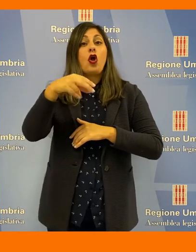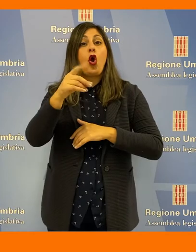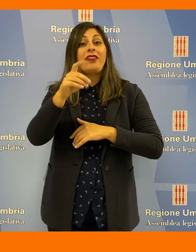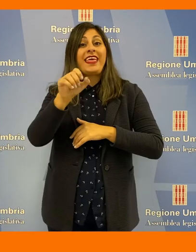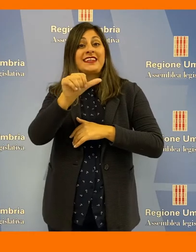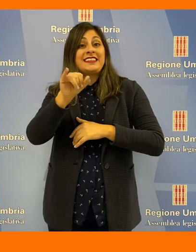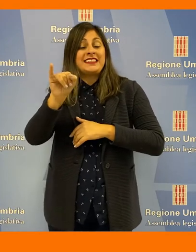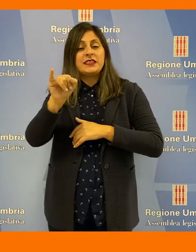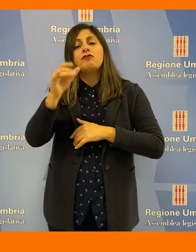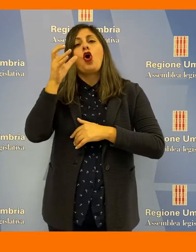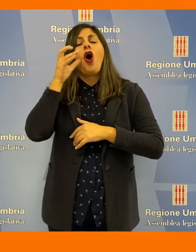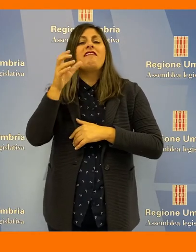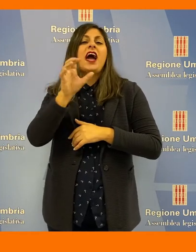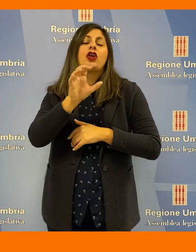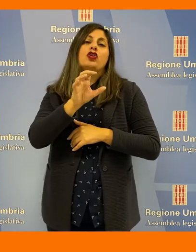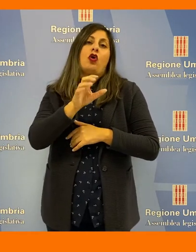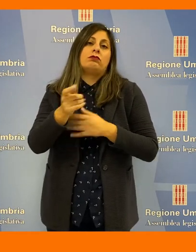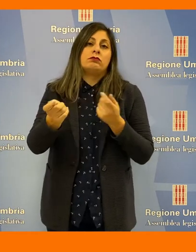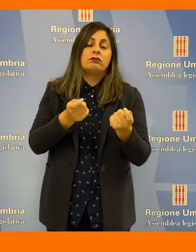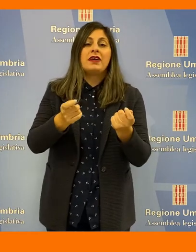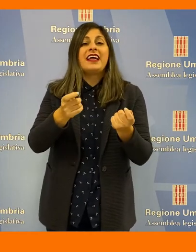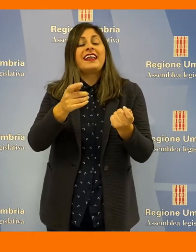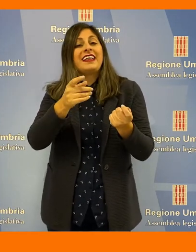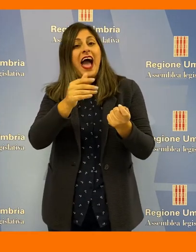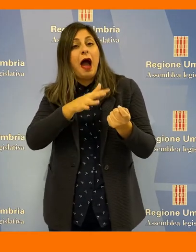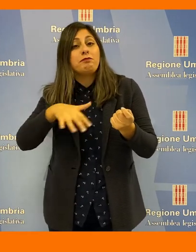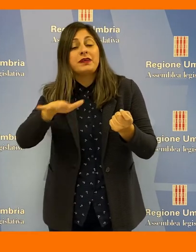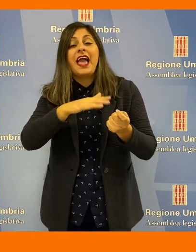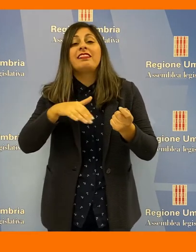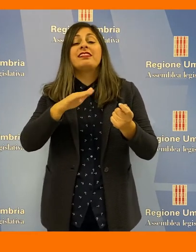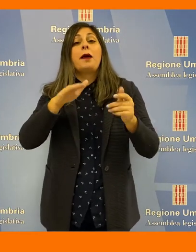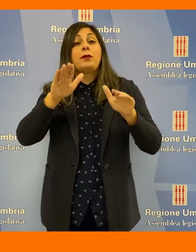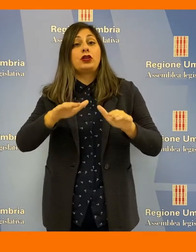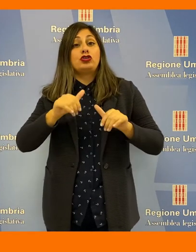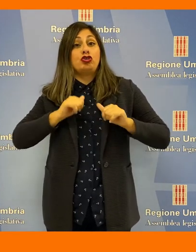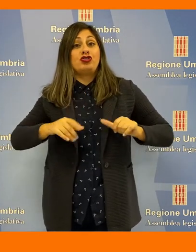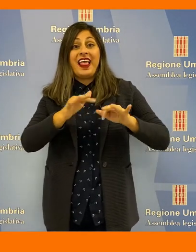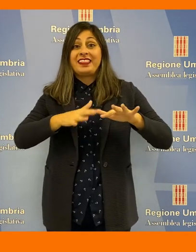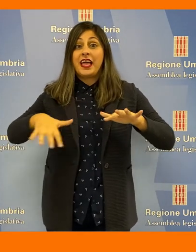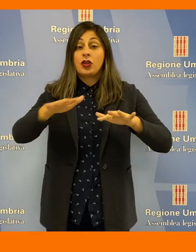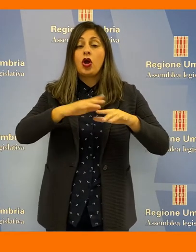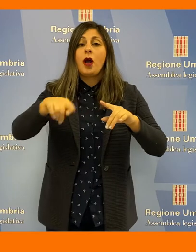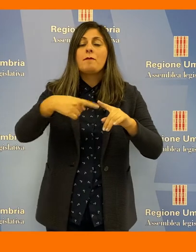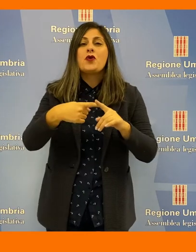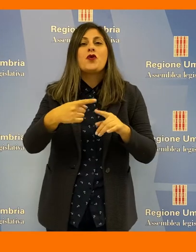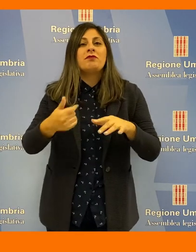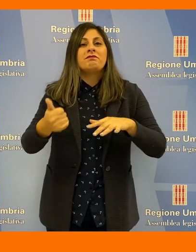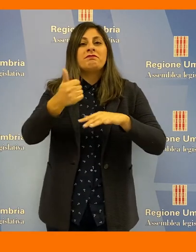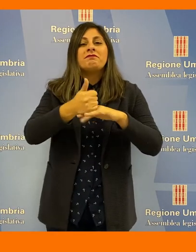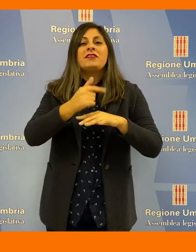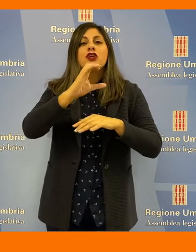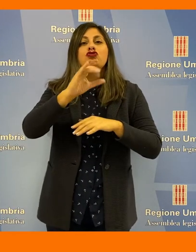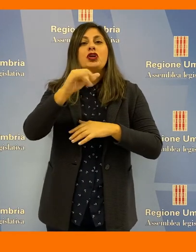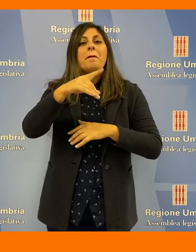Nodessi del Governo del Territorio Ambiente e Protezione Civile e il direttore Carlo Cipiciani, che si occupa delle